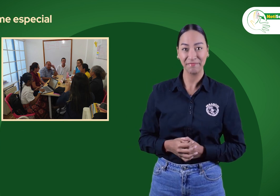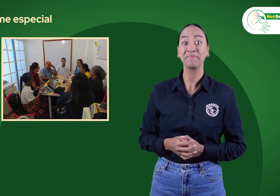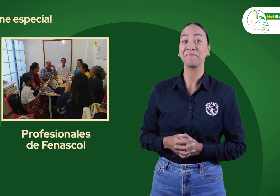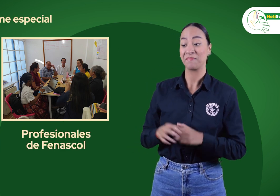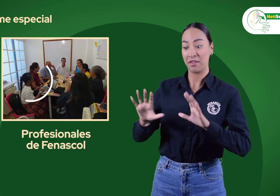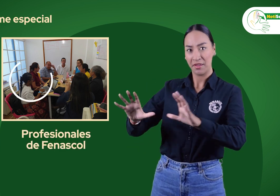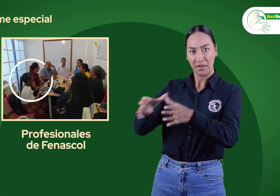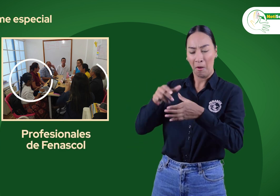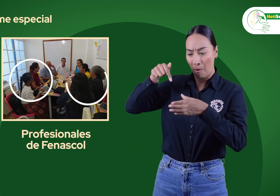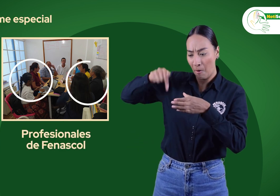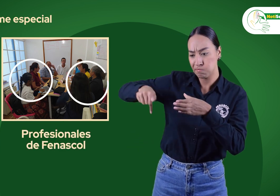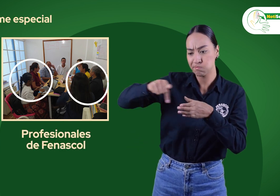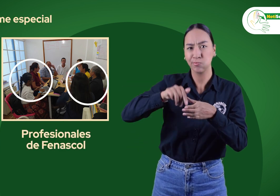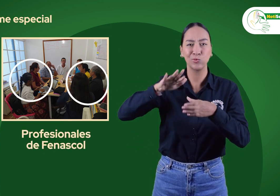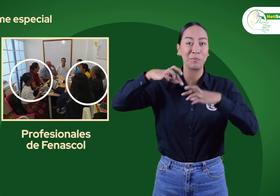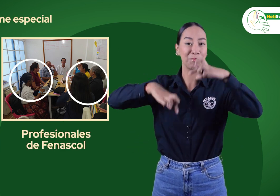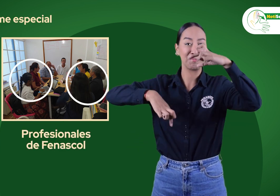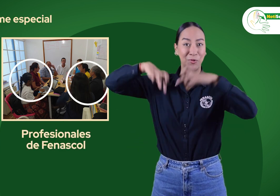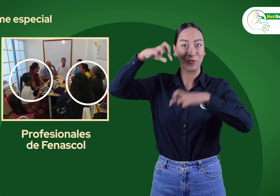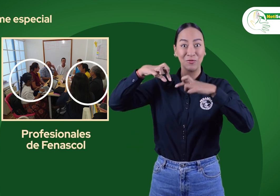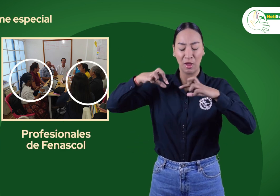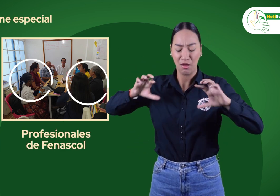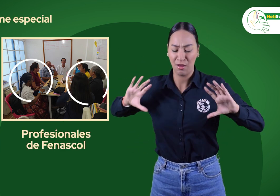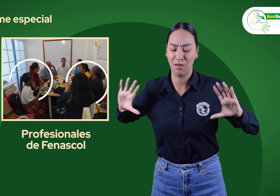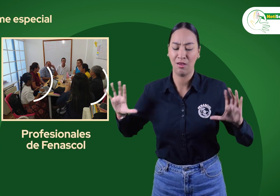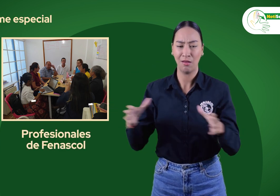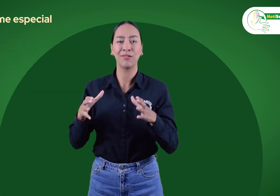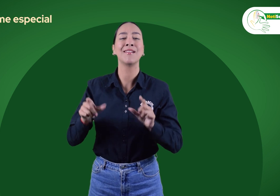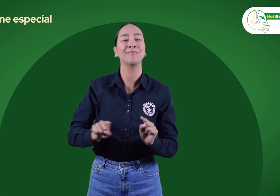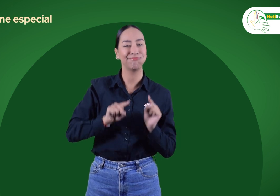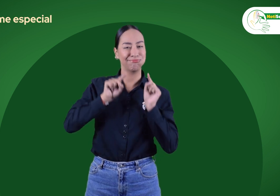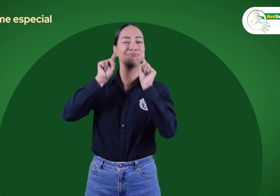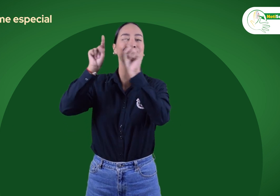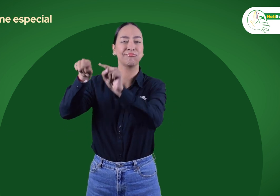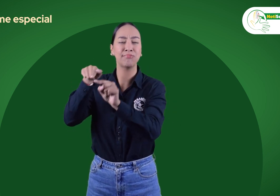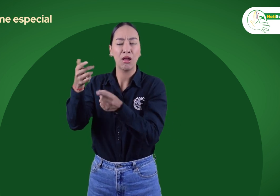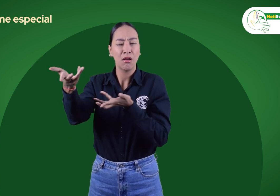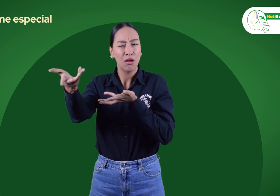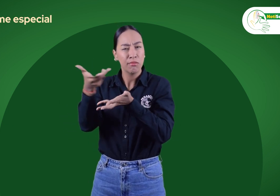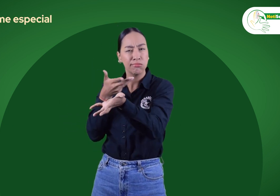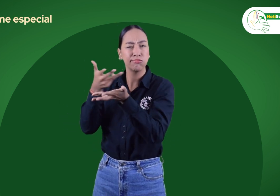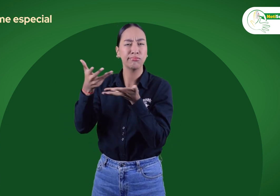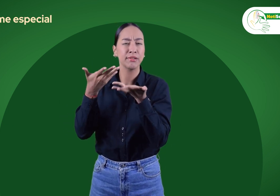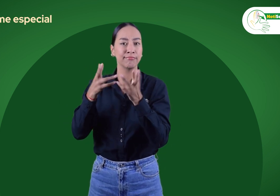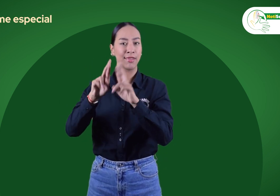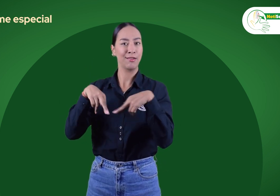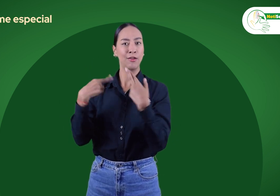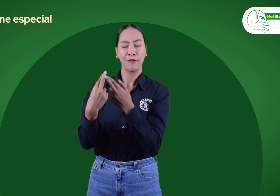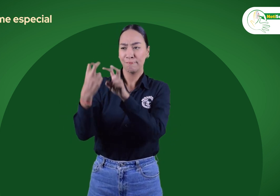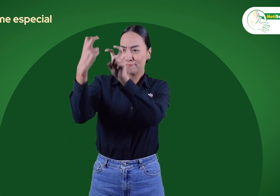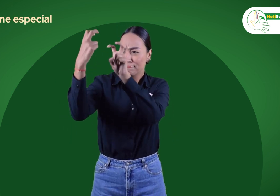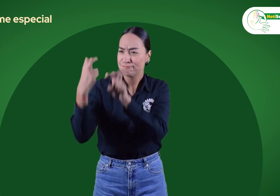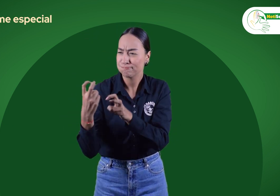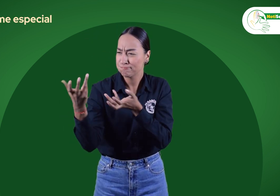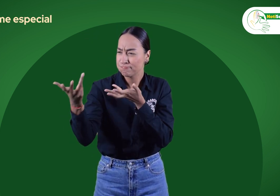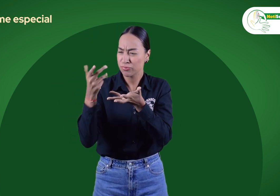profesionales de FENASCOL. Allí estuvimos en varios encuentros en donde hablamos de tres temas diferentes.